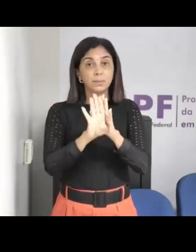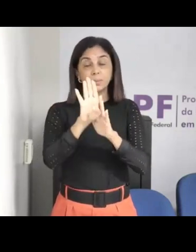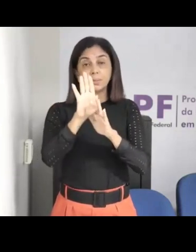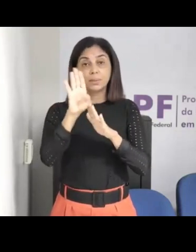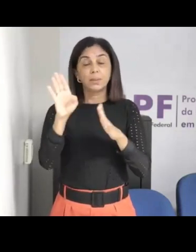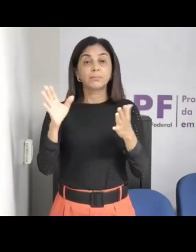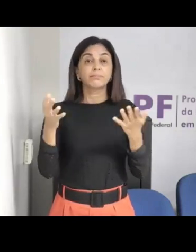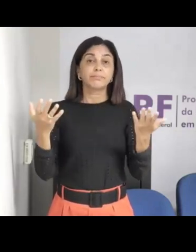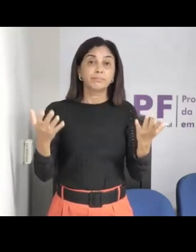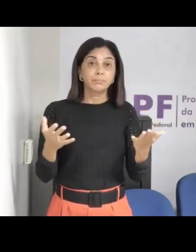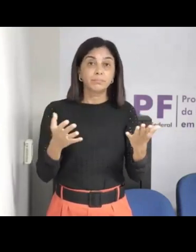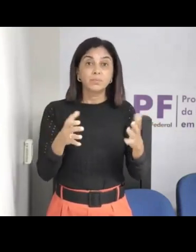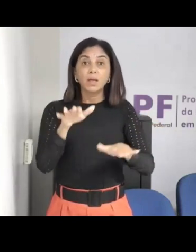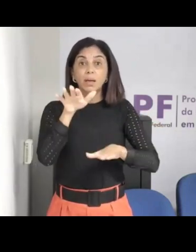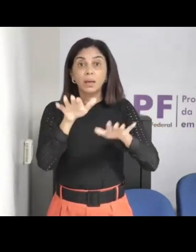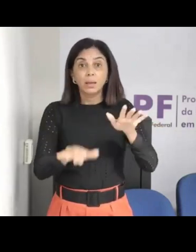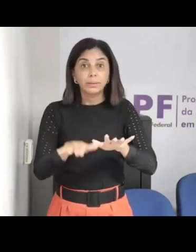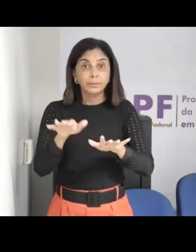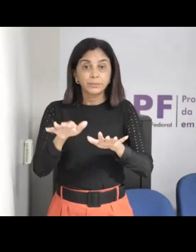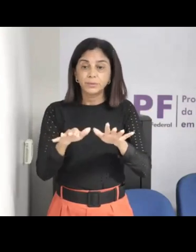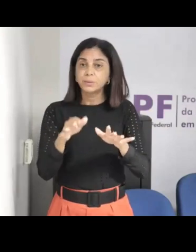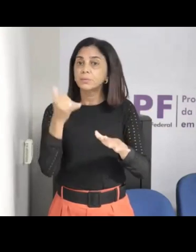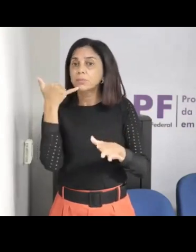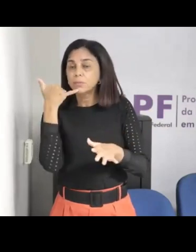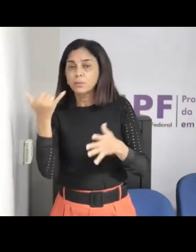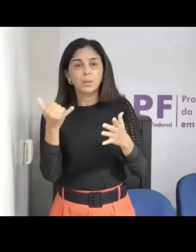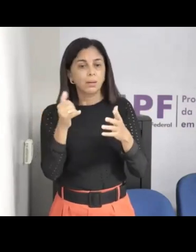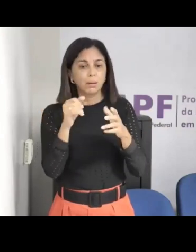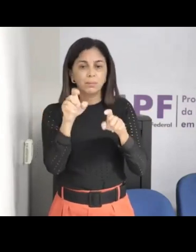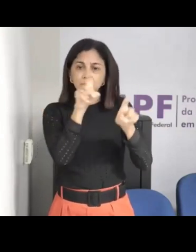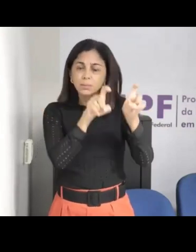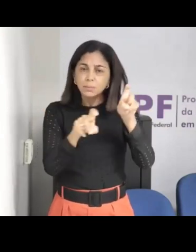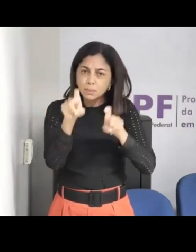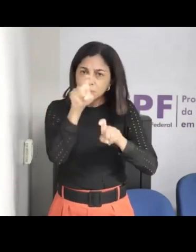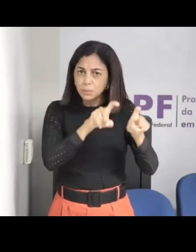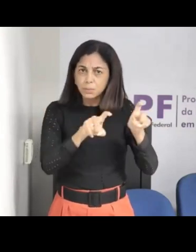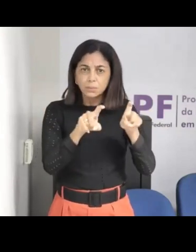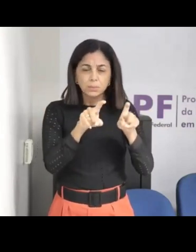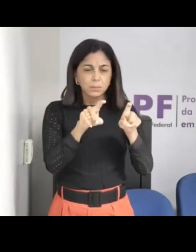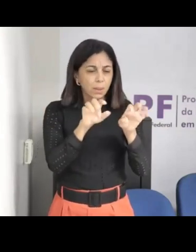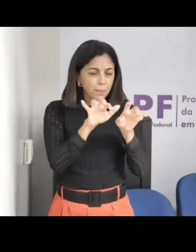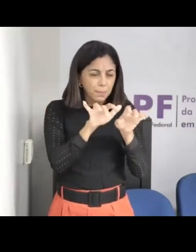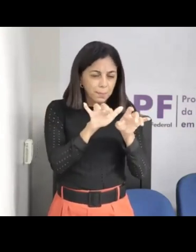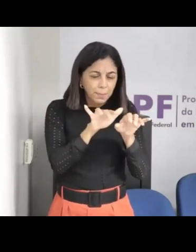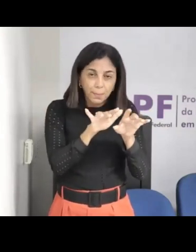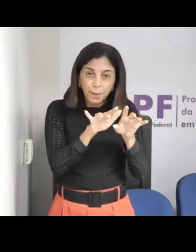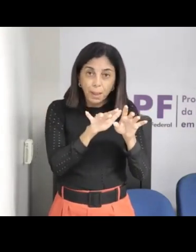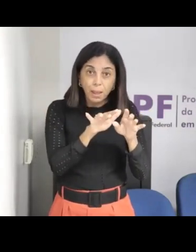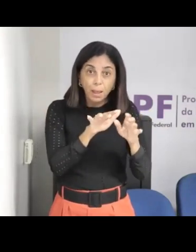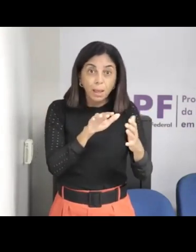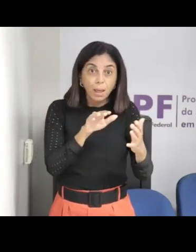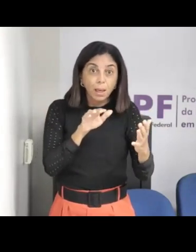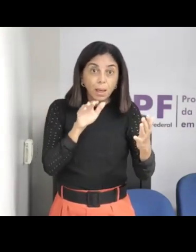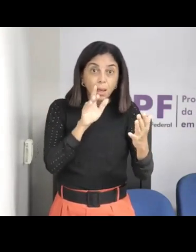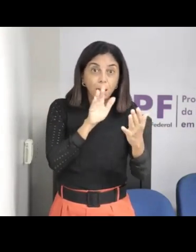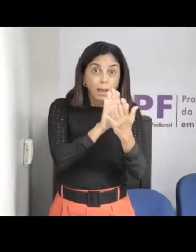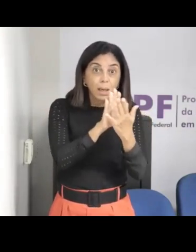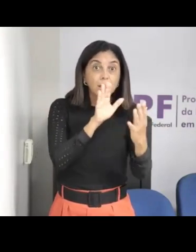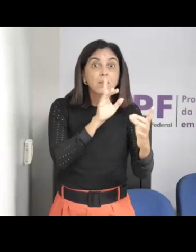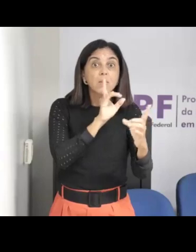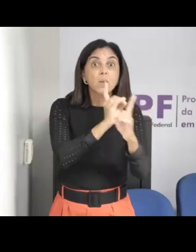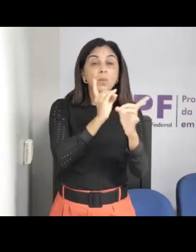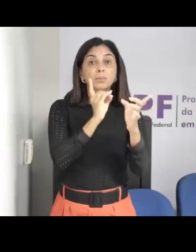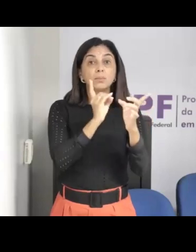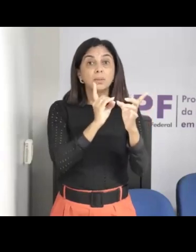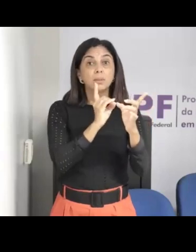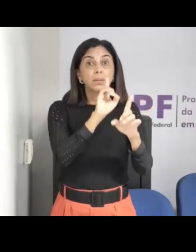entrar no computador da criança, ou da adolescente, ou do adolescente, e ligar a câmera do computador, e eles ficam